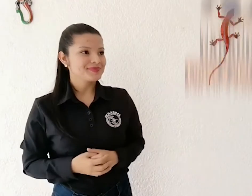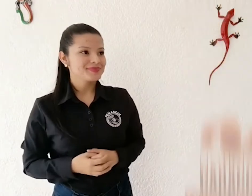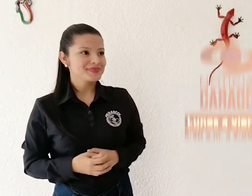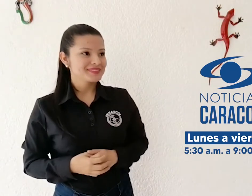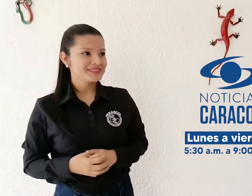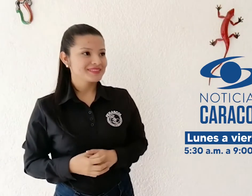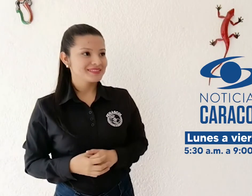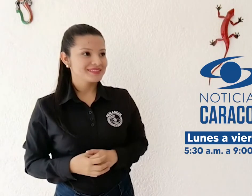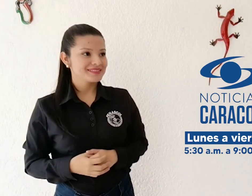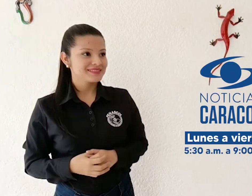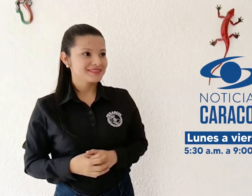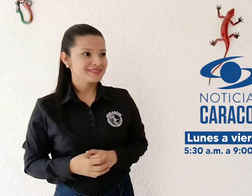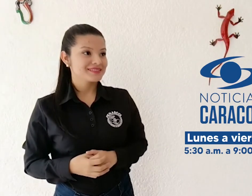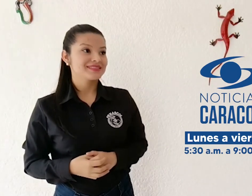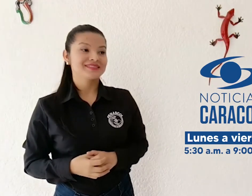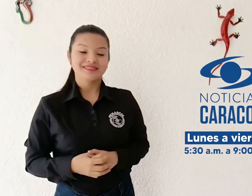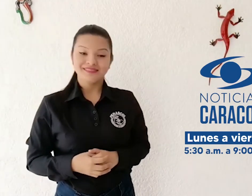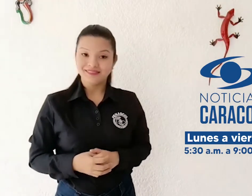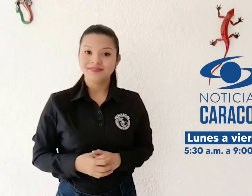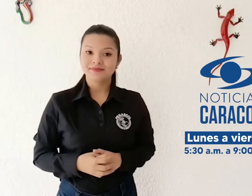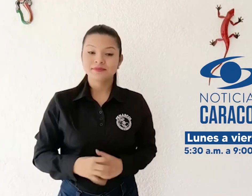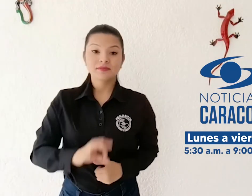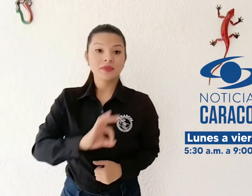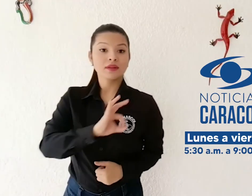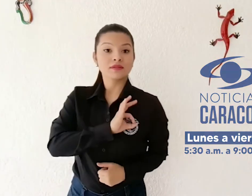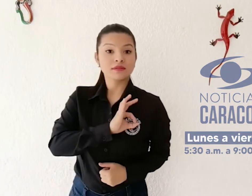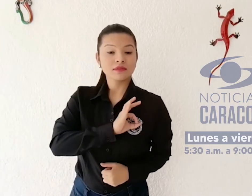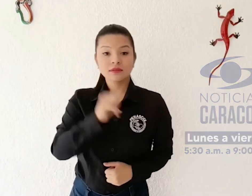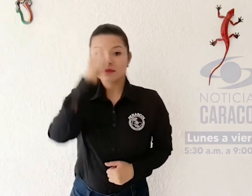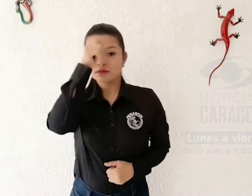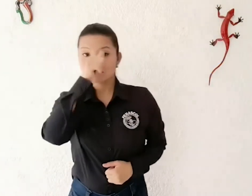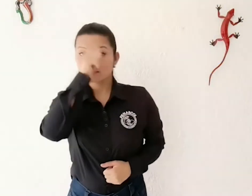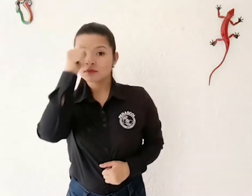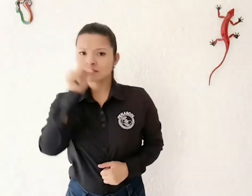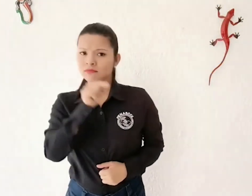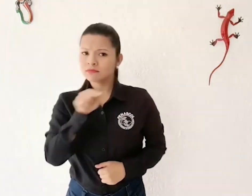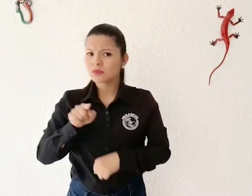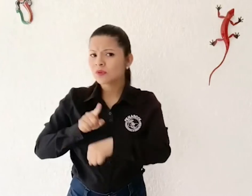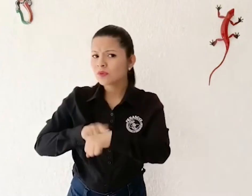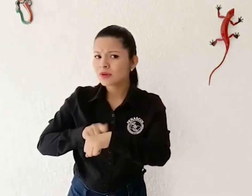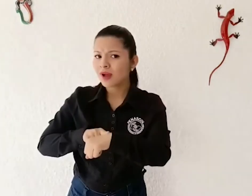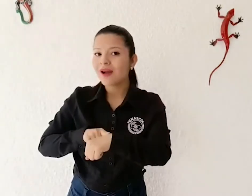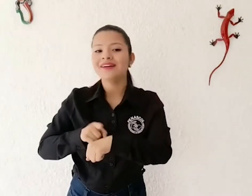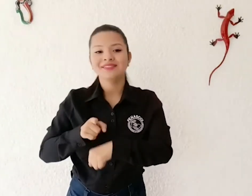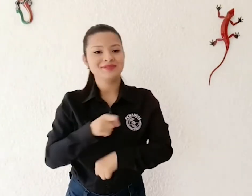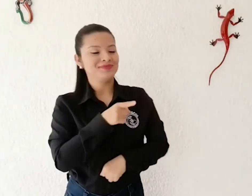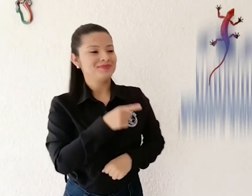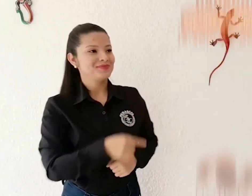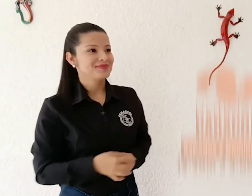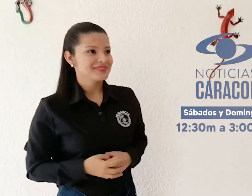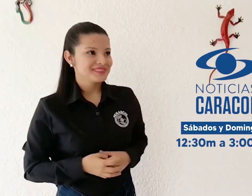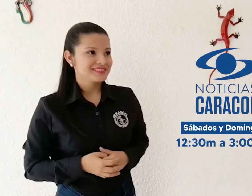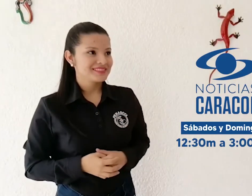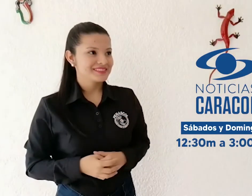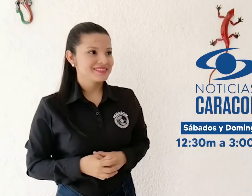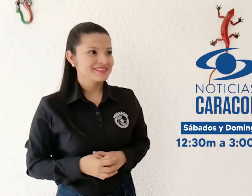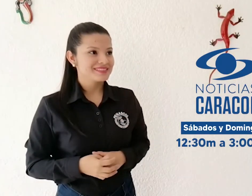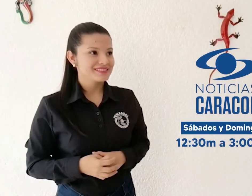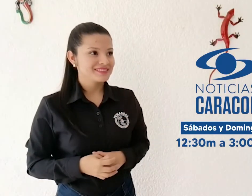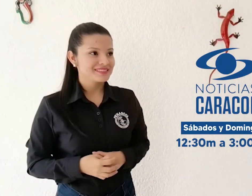Desde las 5 y 30 de la mañana a las 9 de la mañana Sábados y domingos Desde las 12 y 30 del día a las